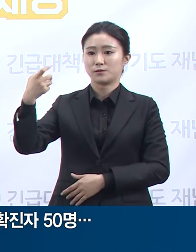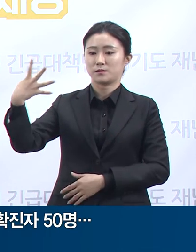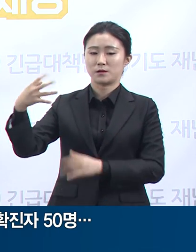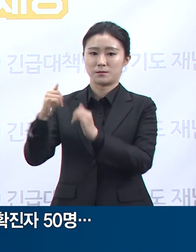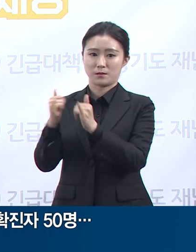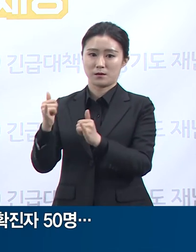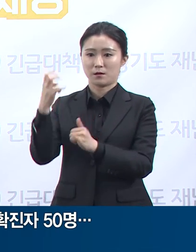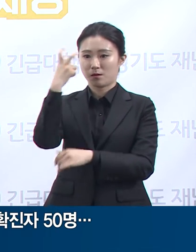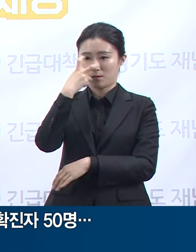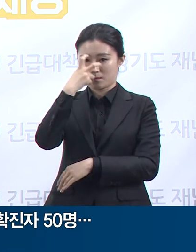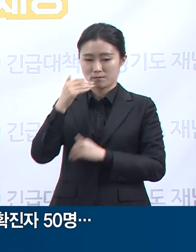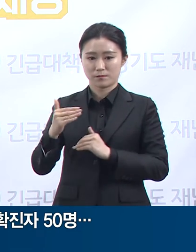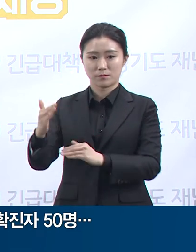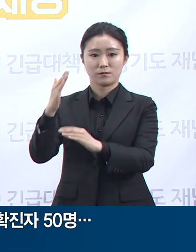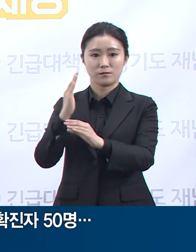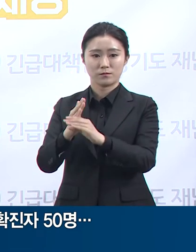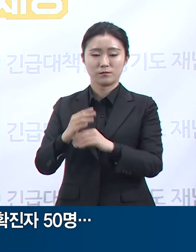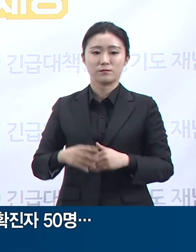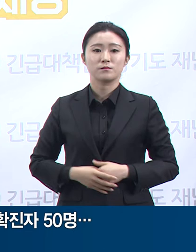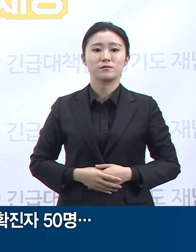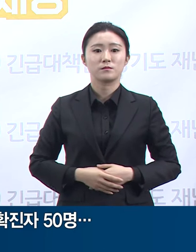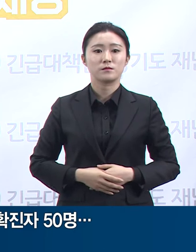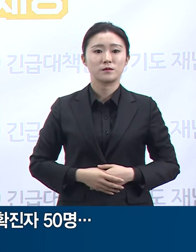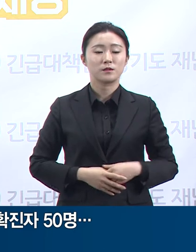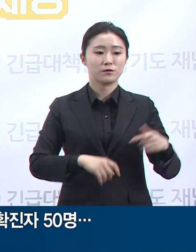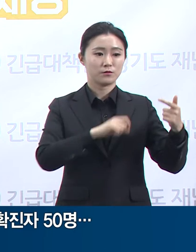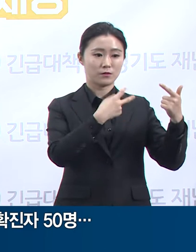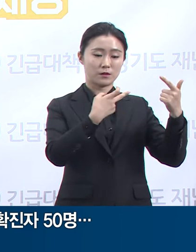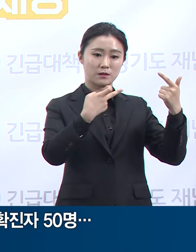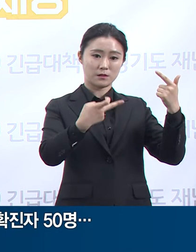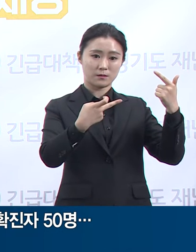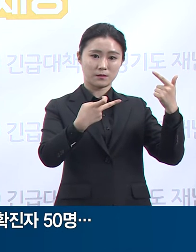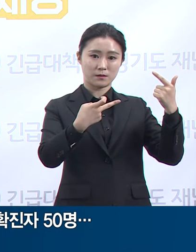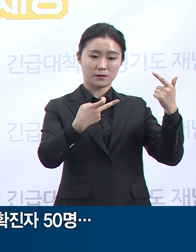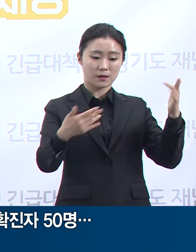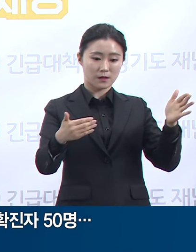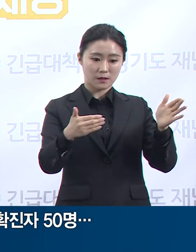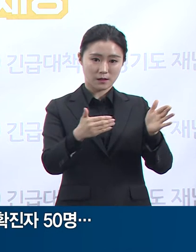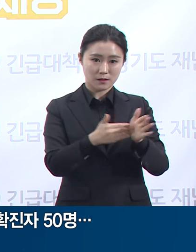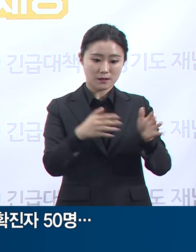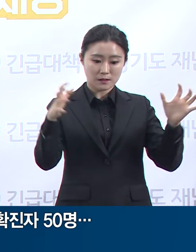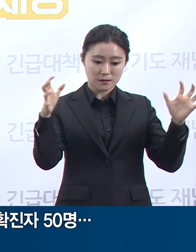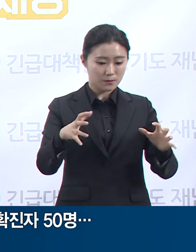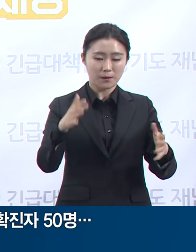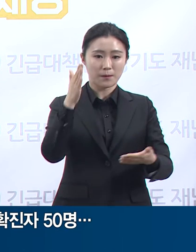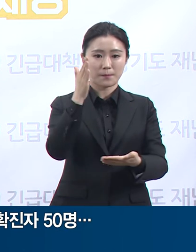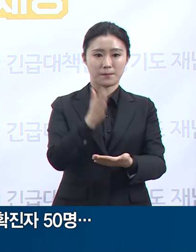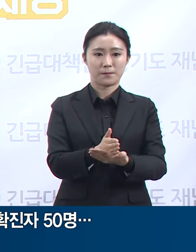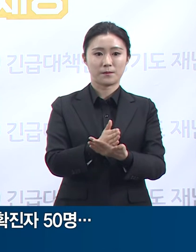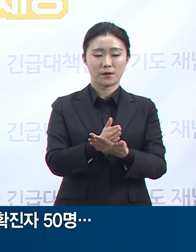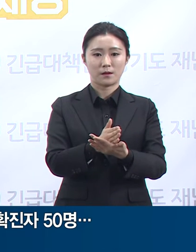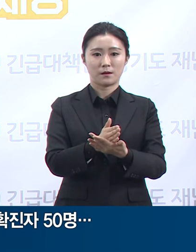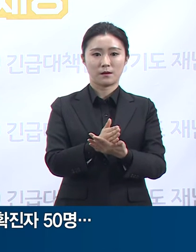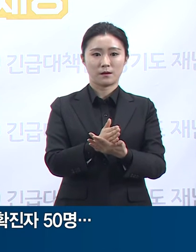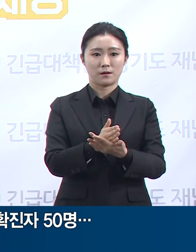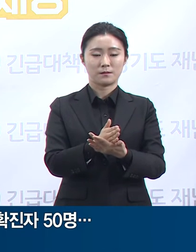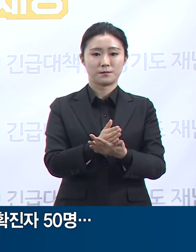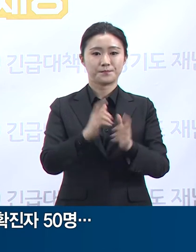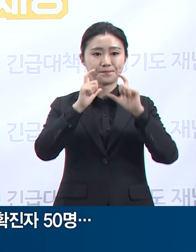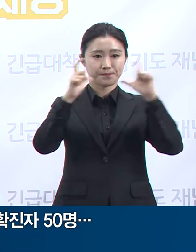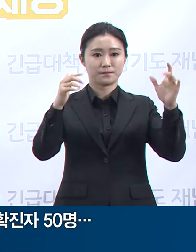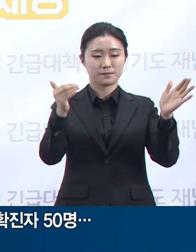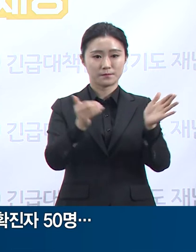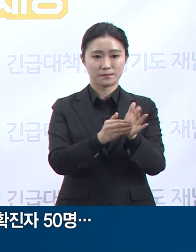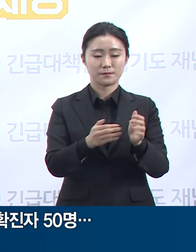경기도는 6월 10일까지 2주일간 해당 시설대 집합금지 행정명령을 시행 중이므로 심층역학조사를